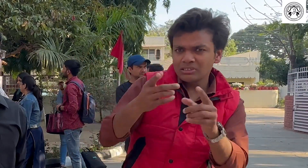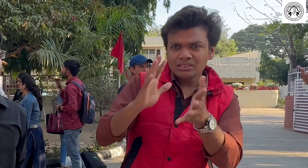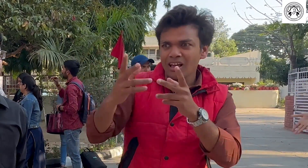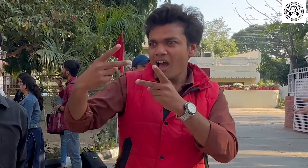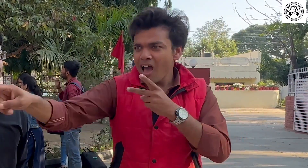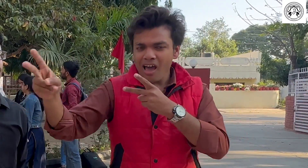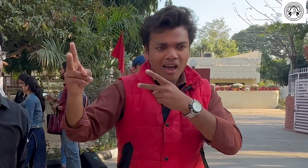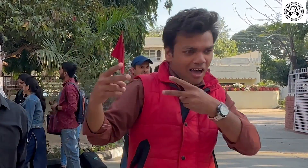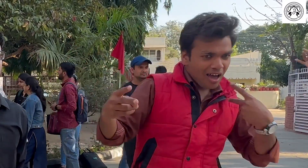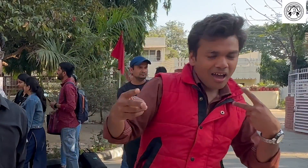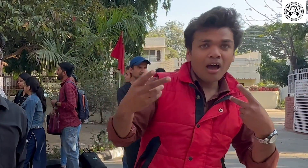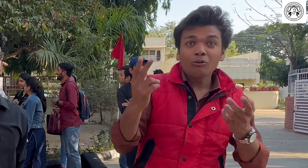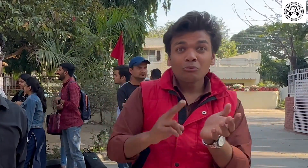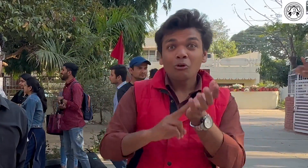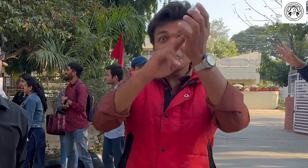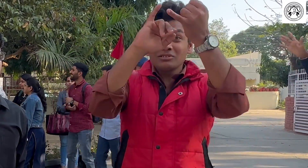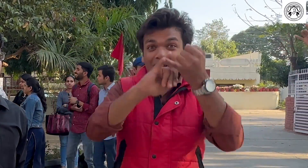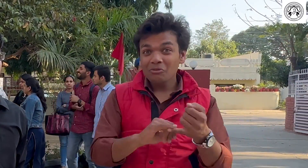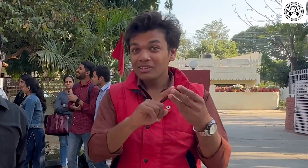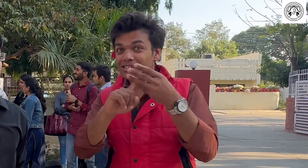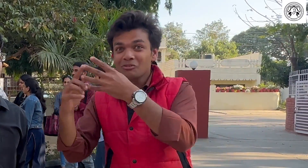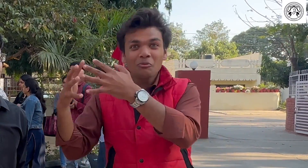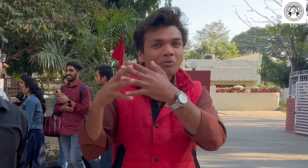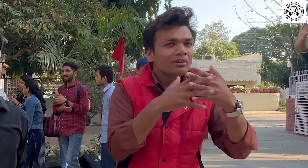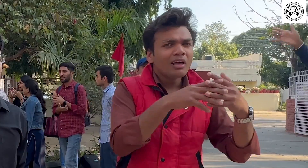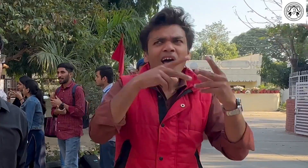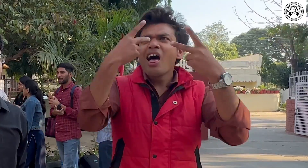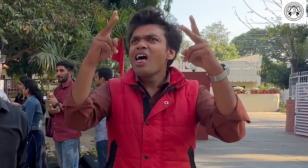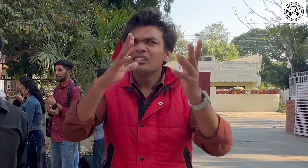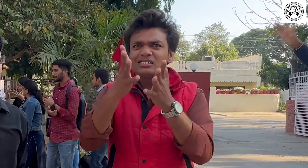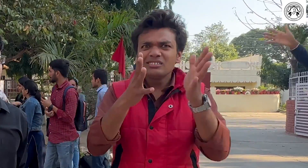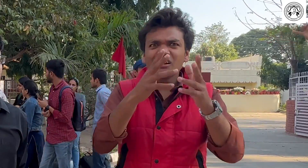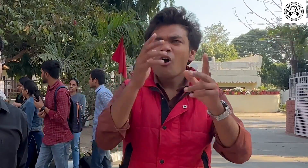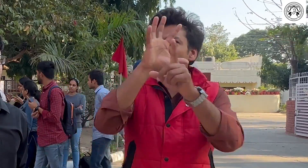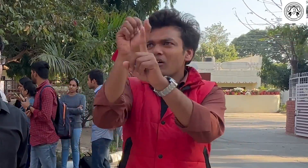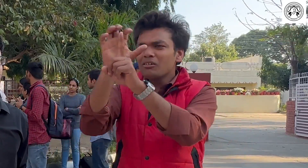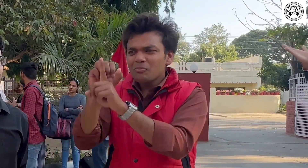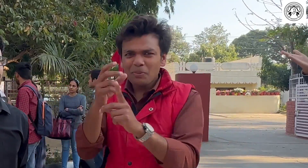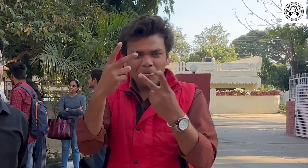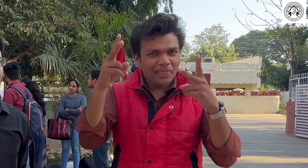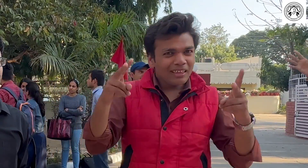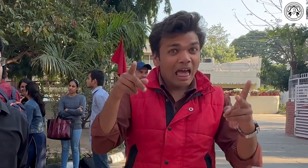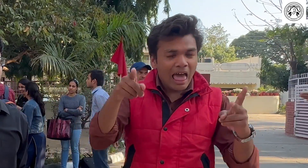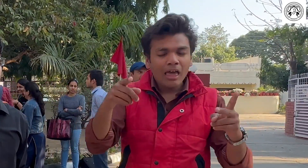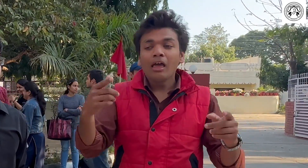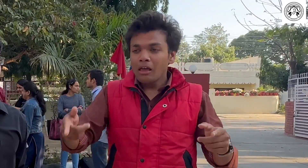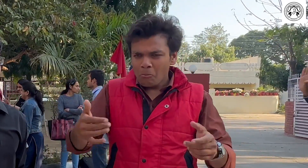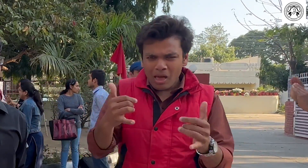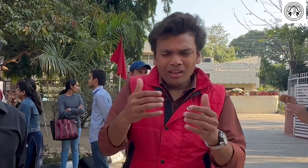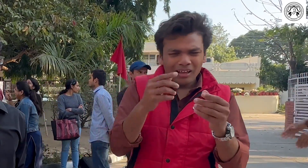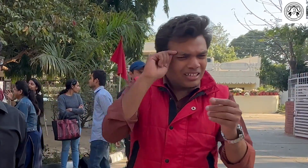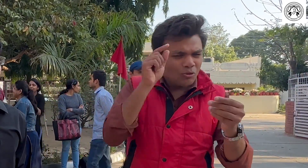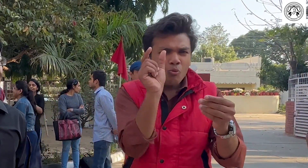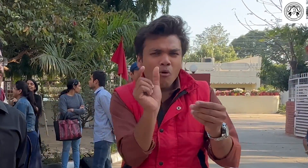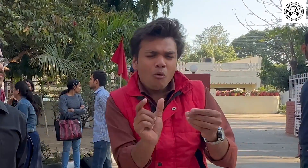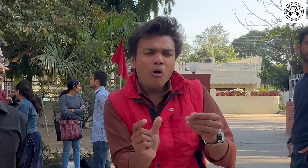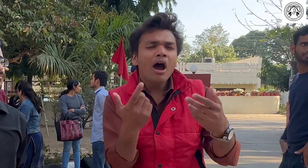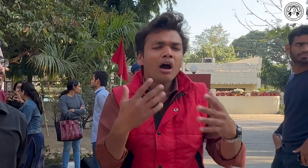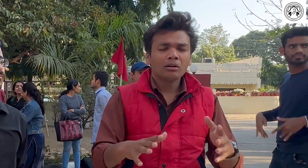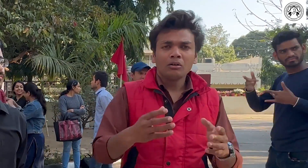हम लोग साइन को मैच करते हैं और देखते हैं साइन किस डिरेशन में किया जा रहा है देन उसको इडेंटिफाइ करते हैं हमने इस गेम